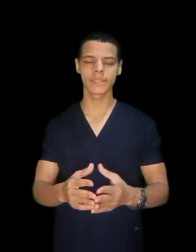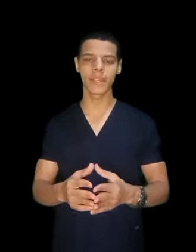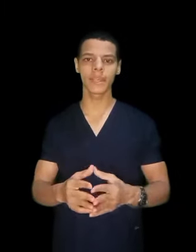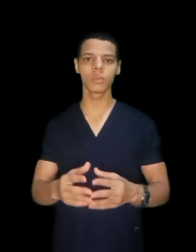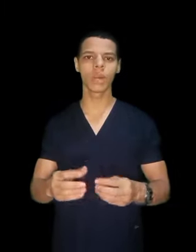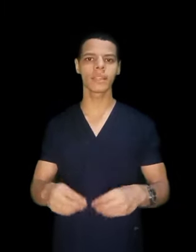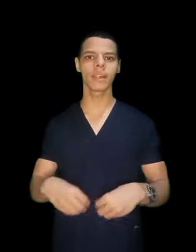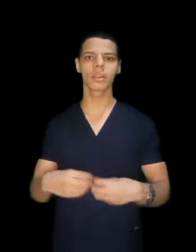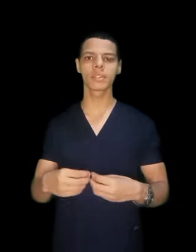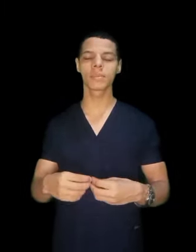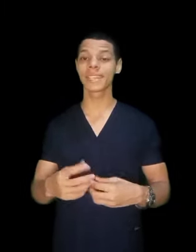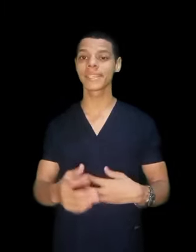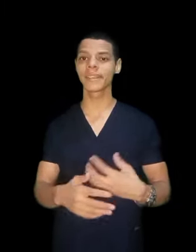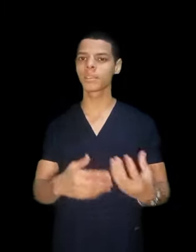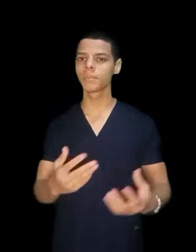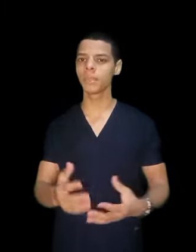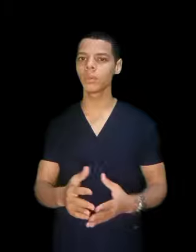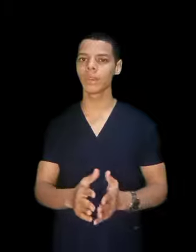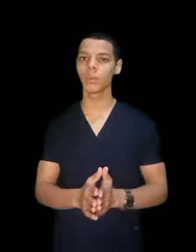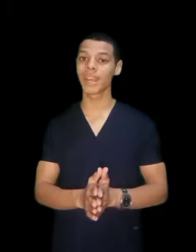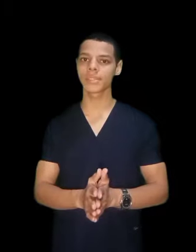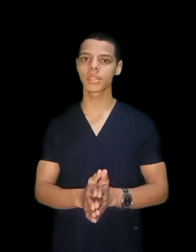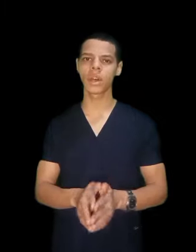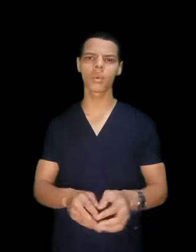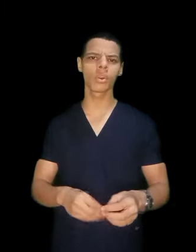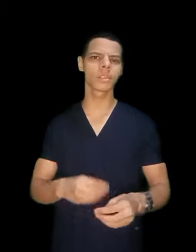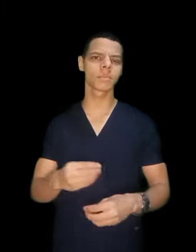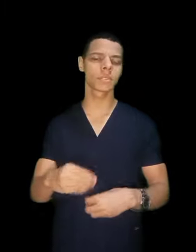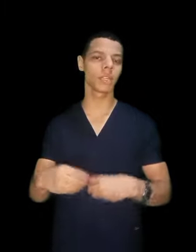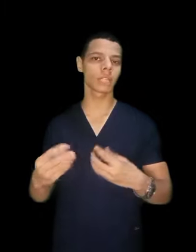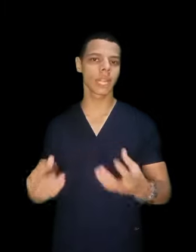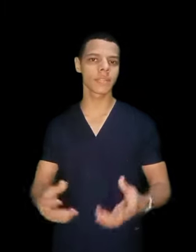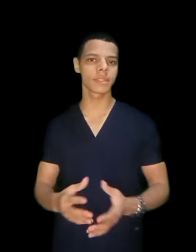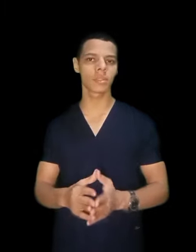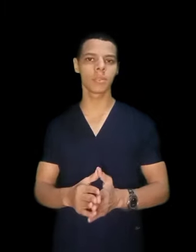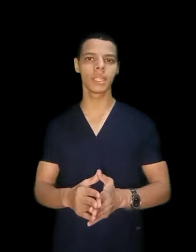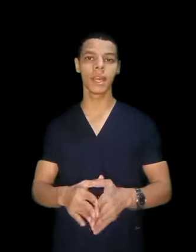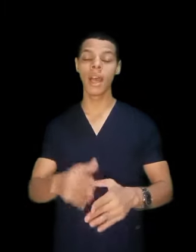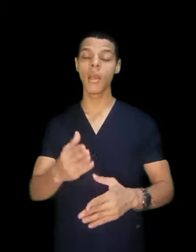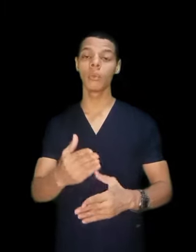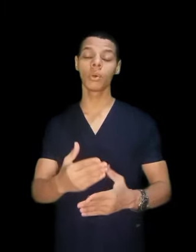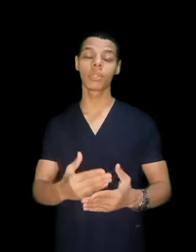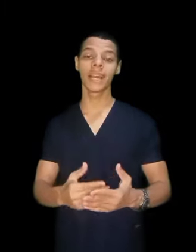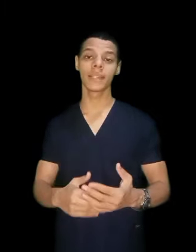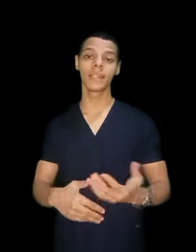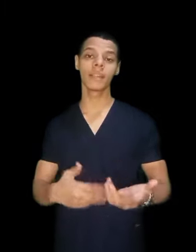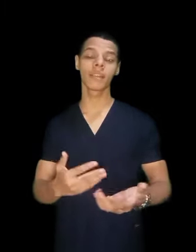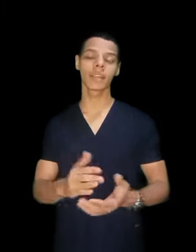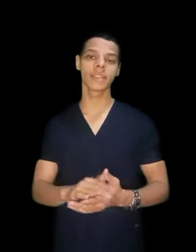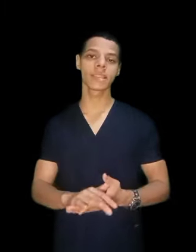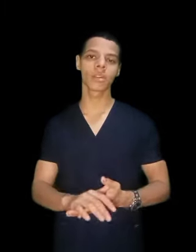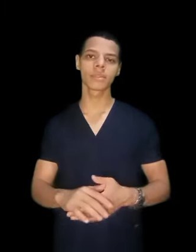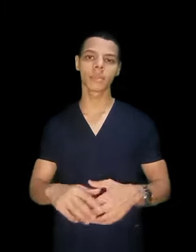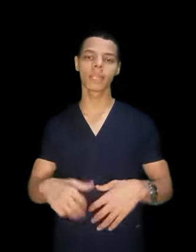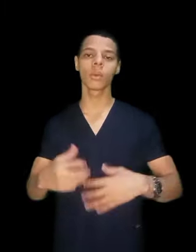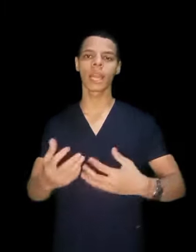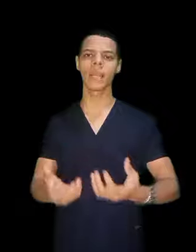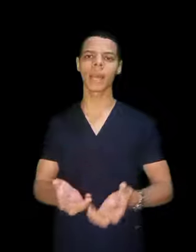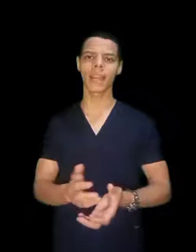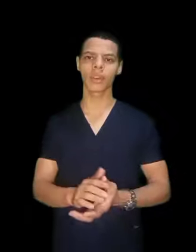الأسنان وعندك قسم تسجيل طبي وإحصاء وقسم سيامة في الأجهزة الطبية ويقعد يعدد لك في القزة قسم كده ويكلمك